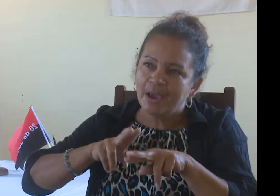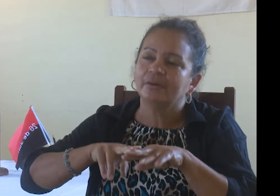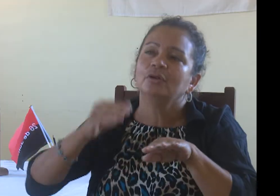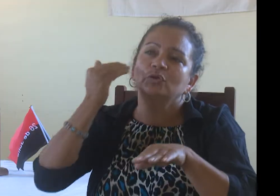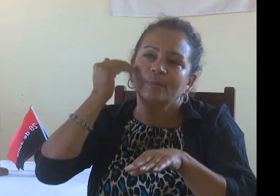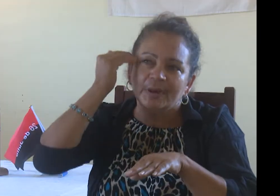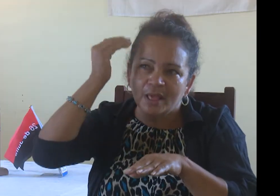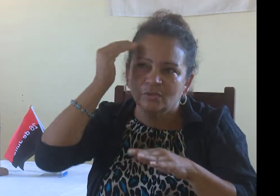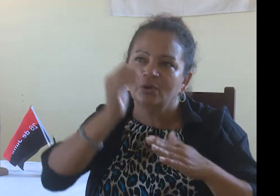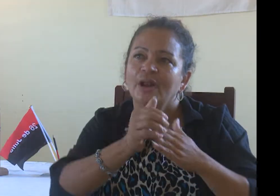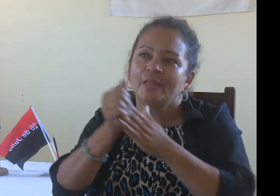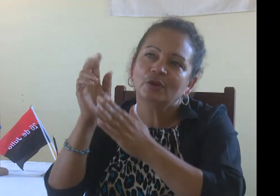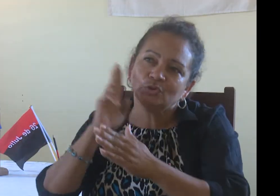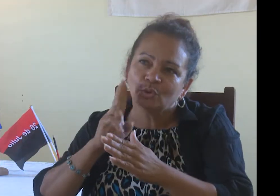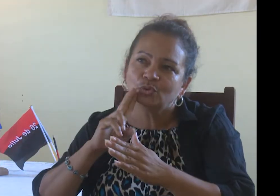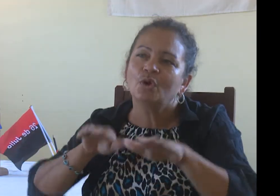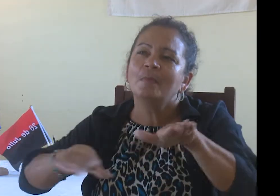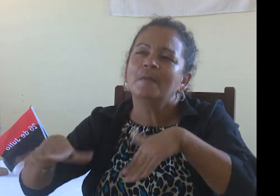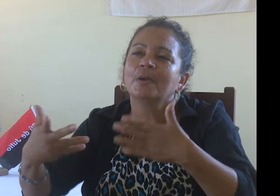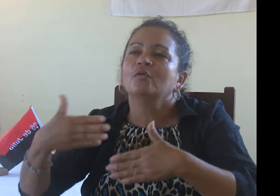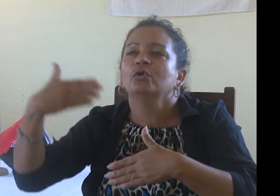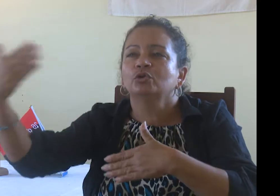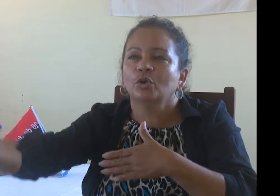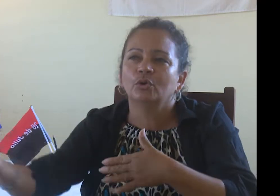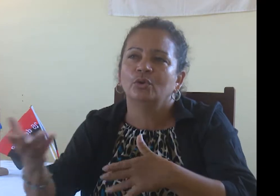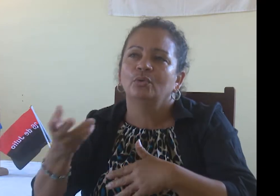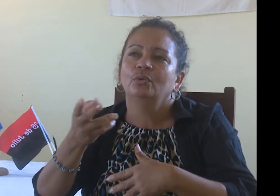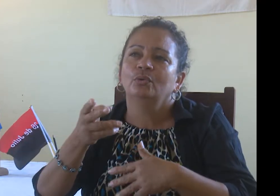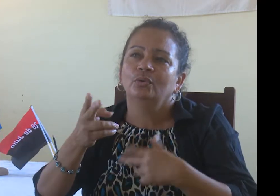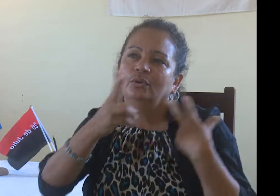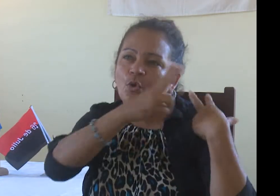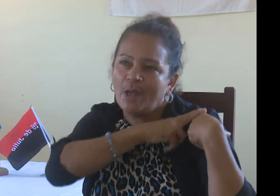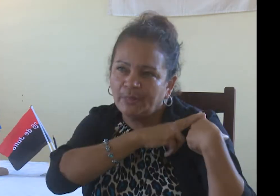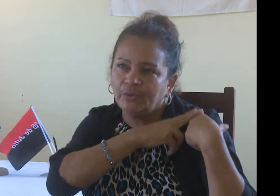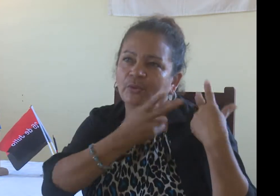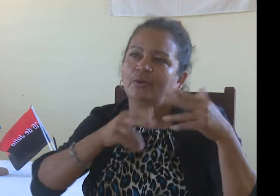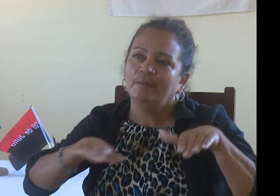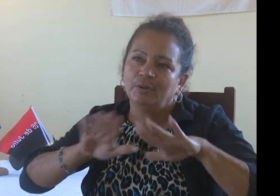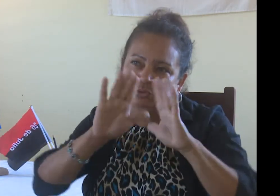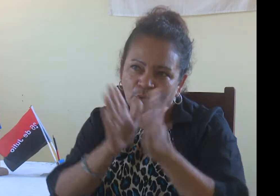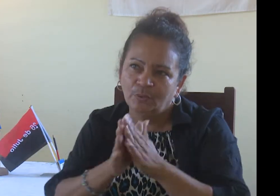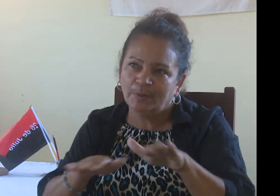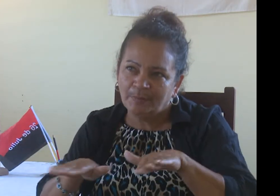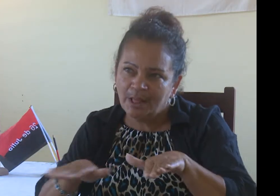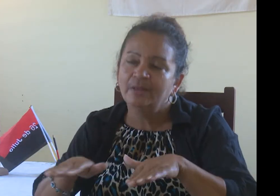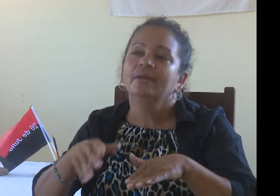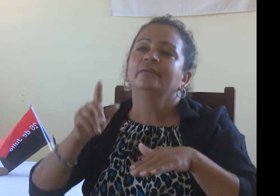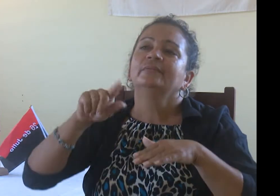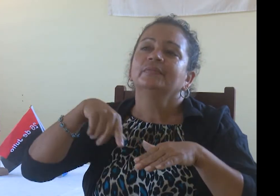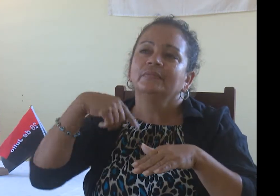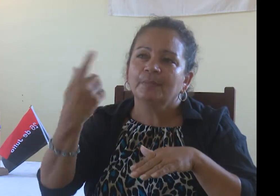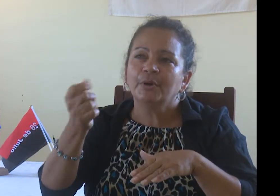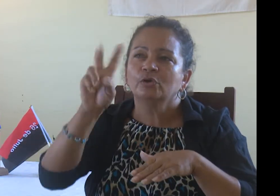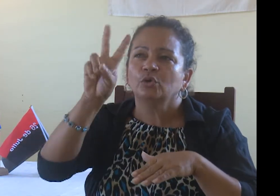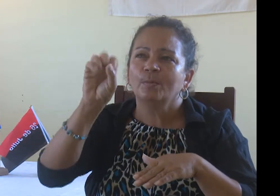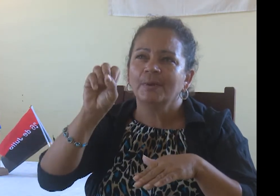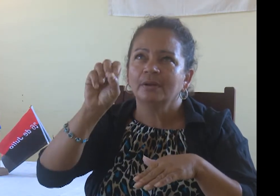Nos prepararon para un curso de líder sordo con el objetivo de